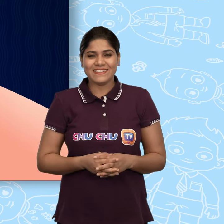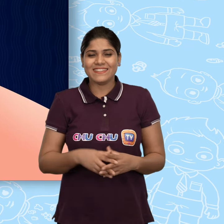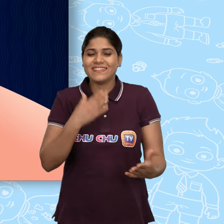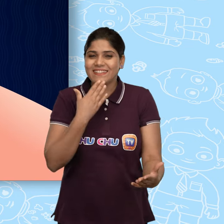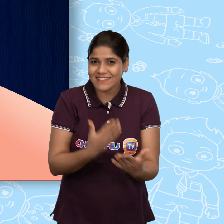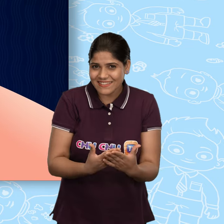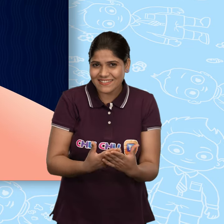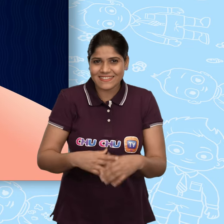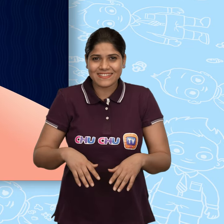धन्यवाद